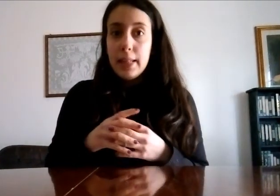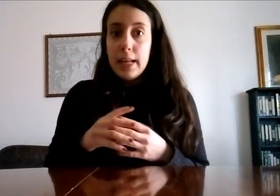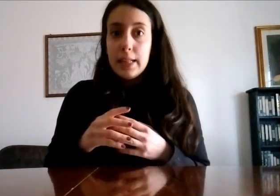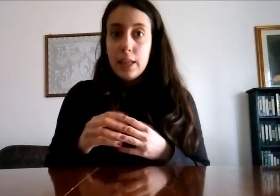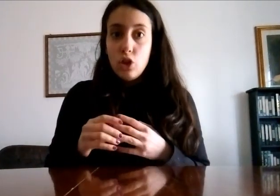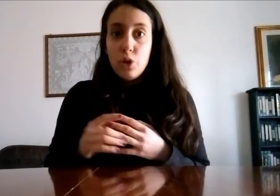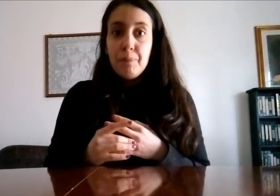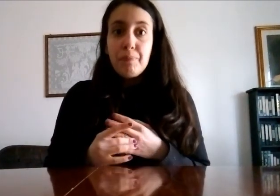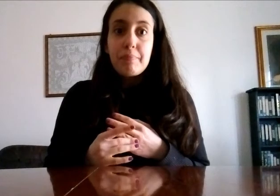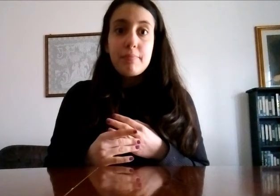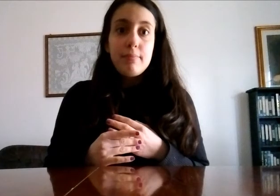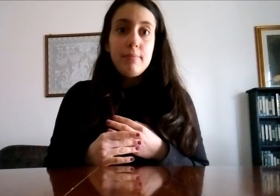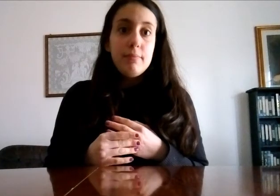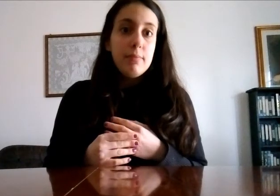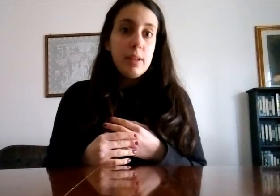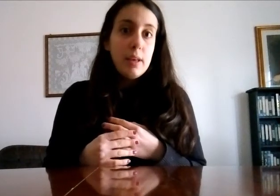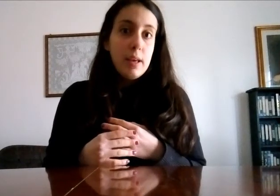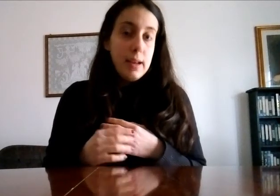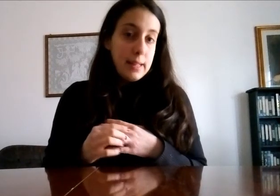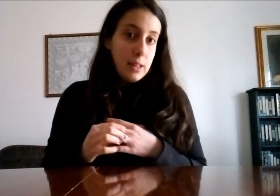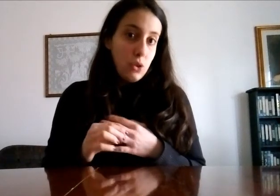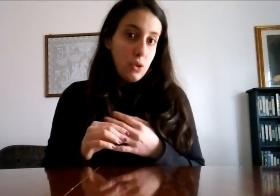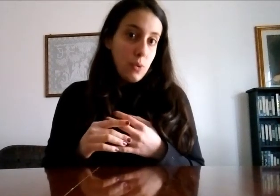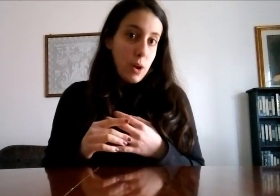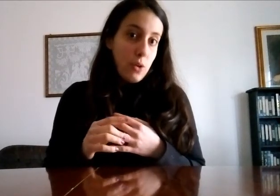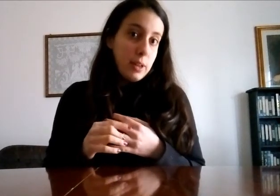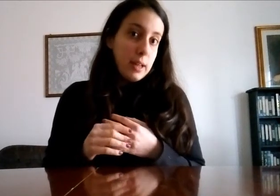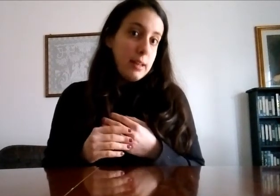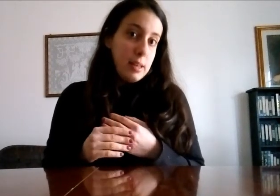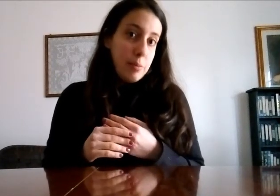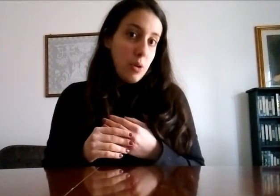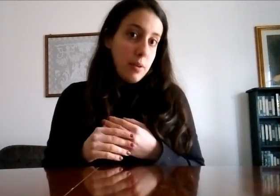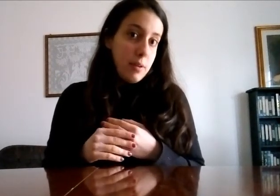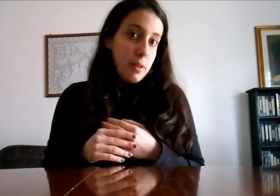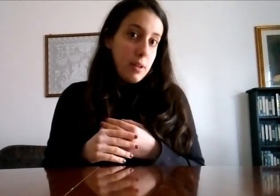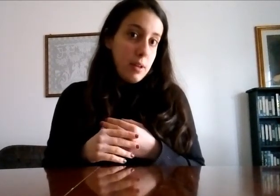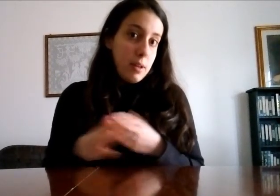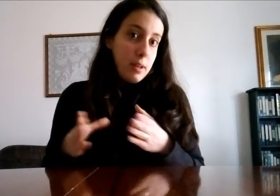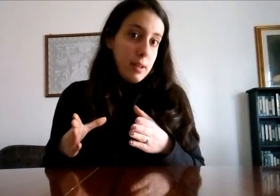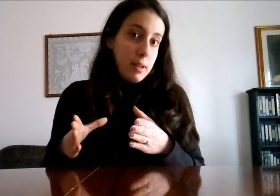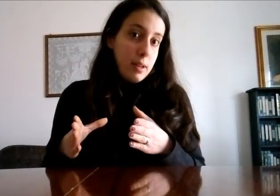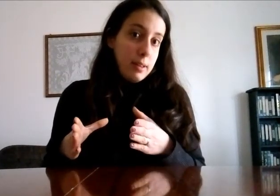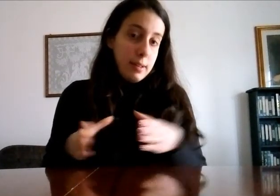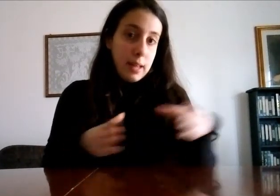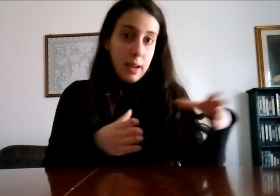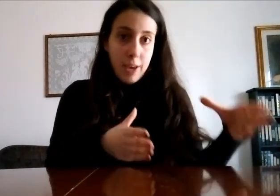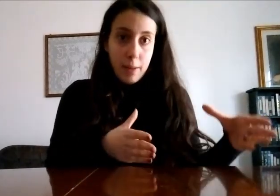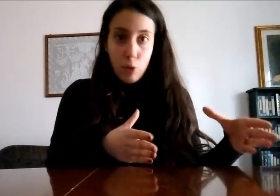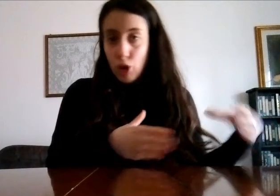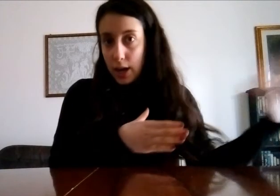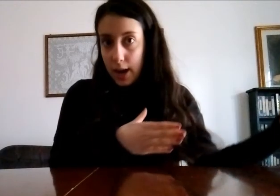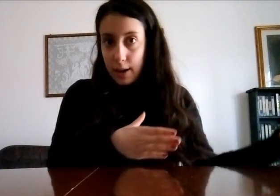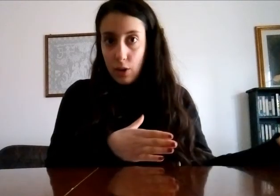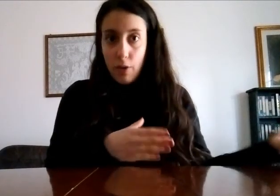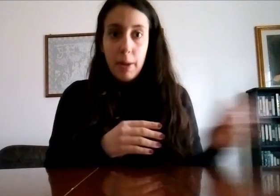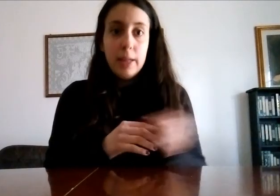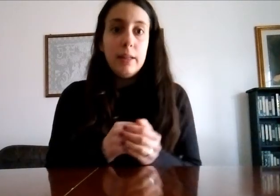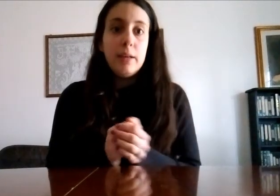gli ha detto gli ha detto qualcosa del tipo di stare fermo cioè al cane ovviamente